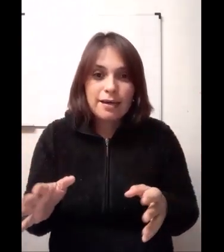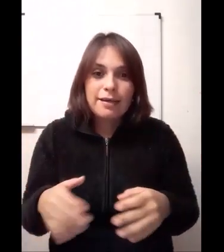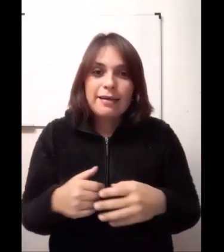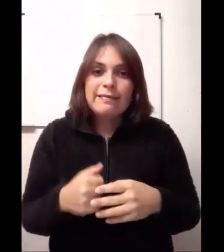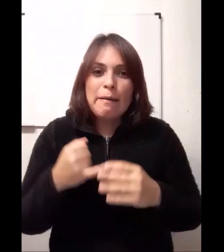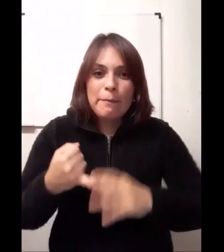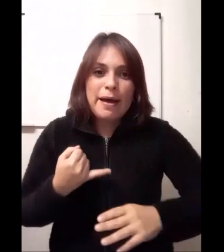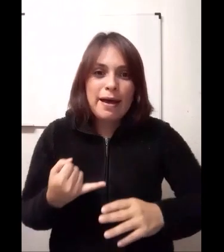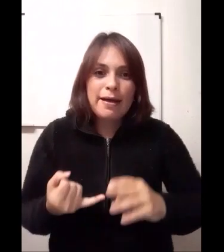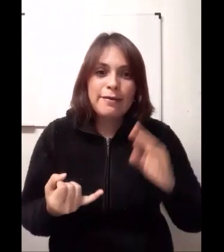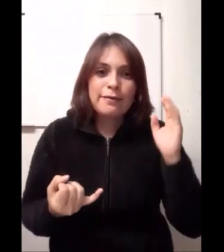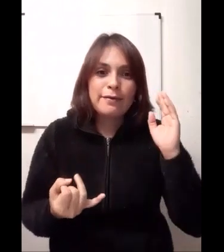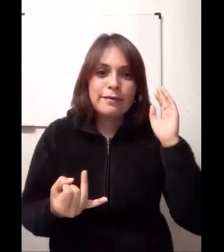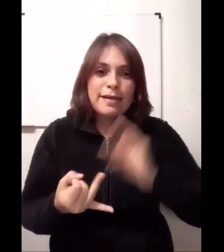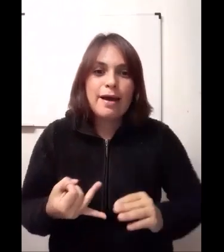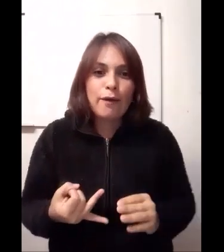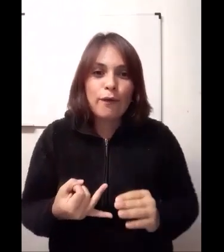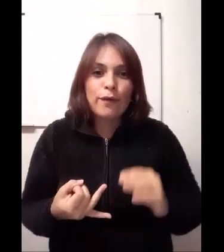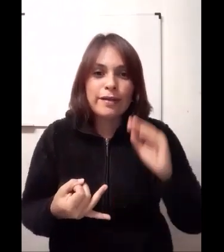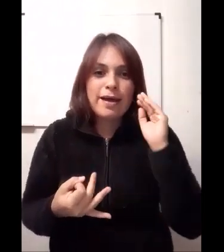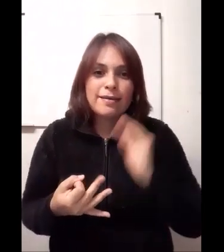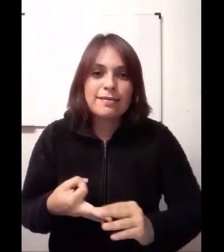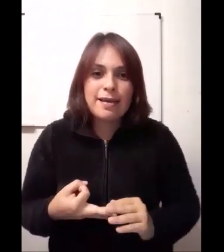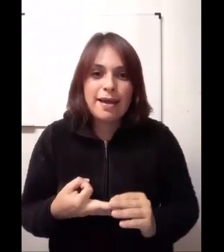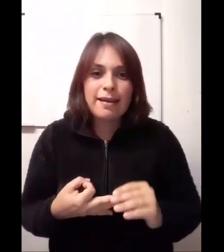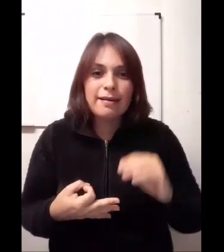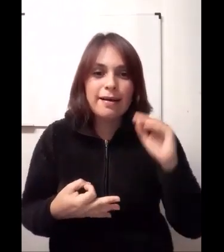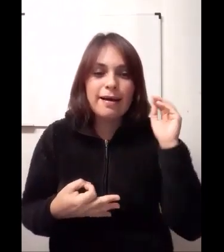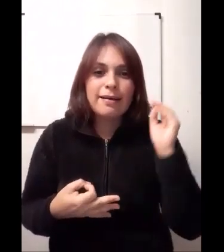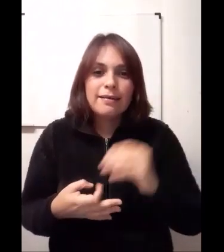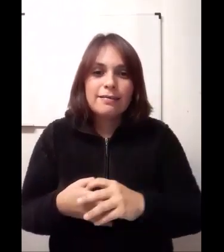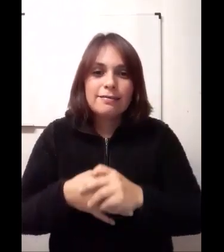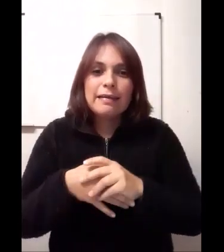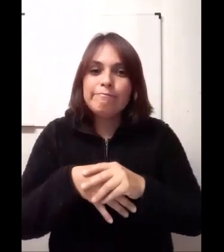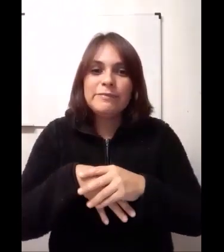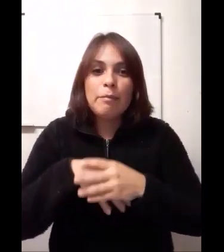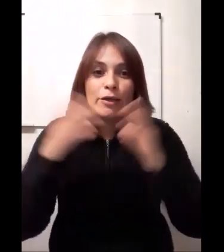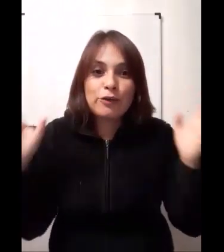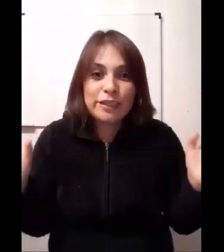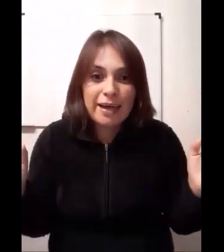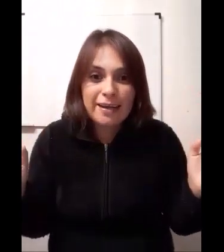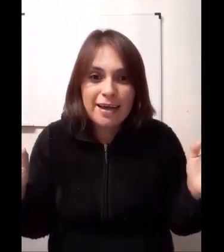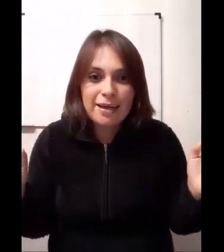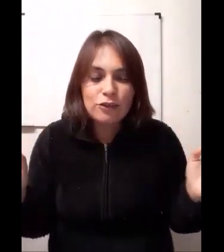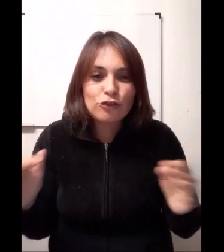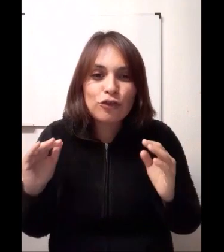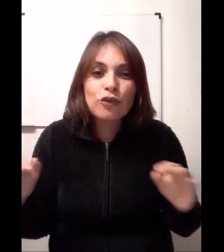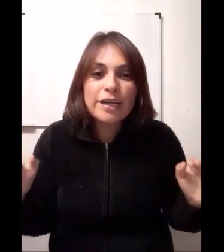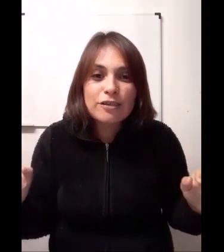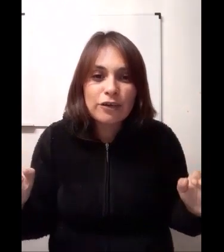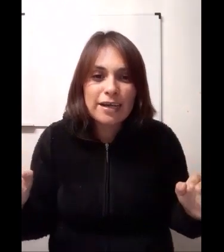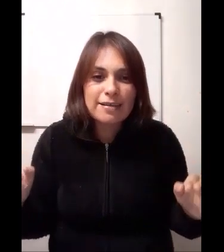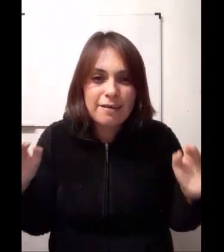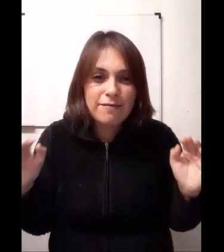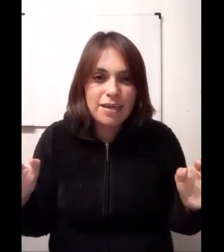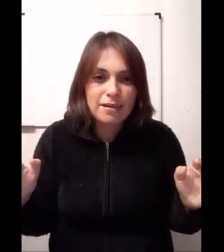chapayos, zanahorias, selga, chapayos italianos, todo eso les hace bien.